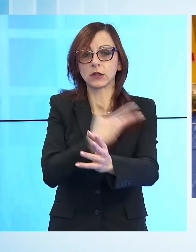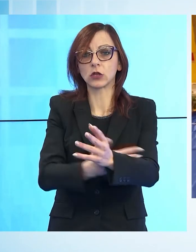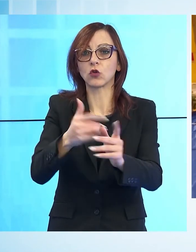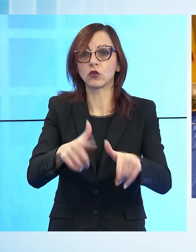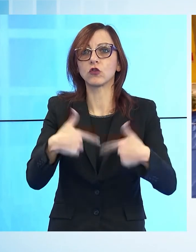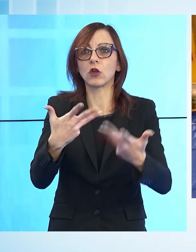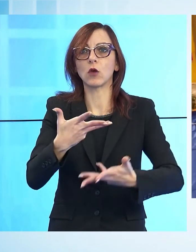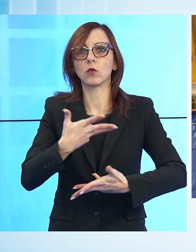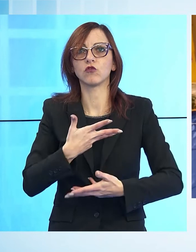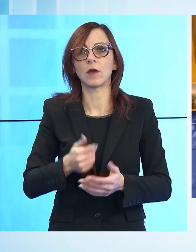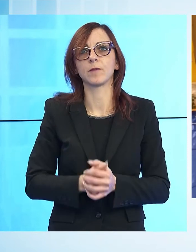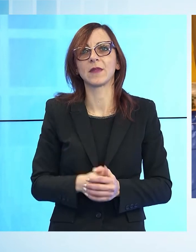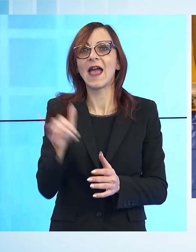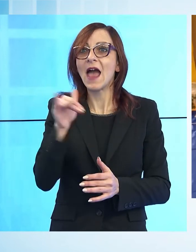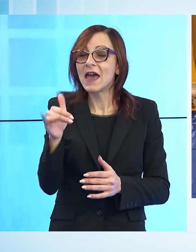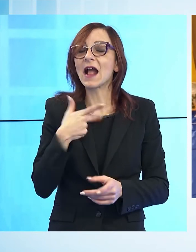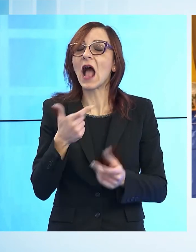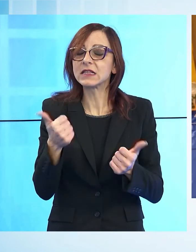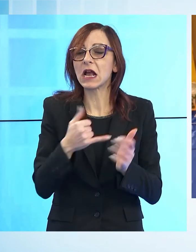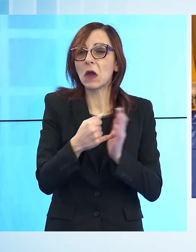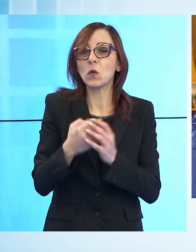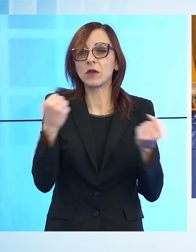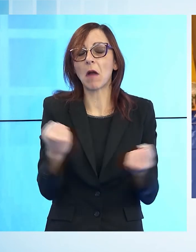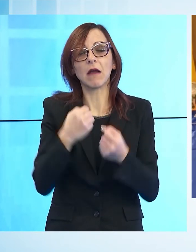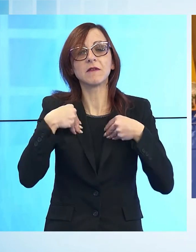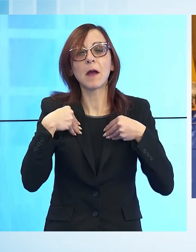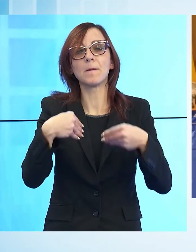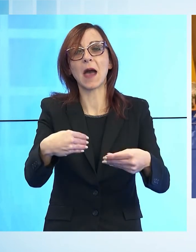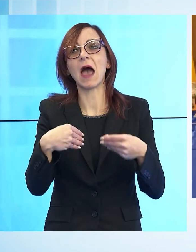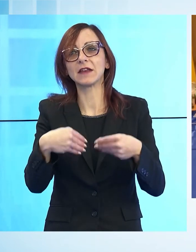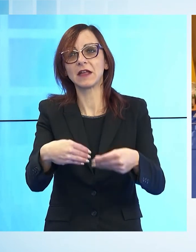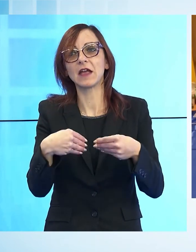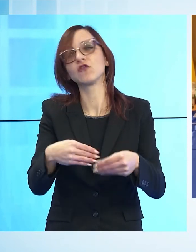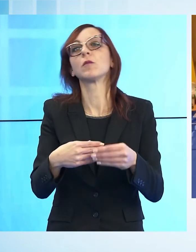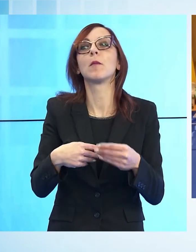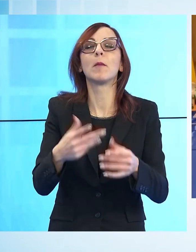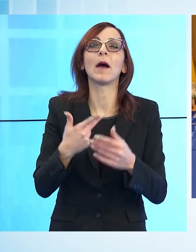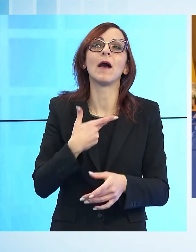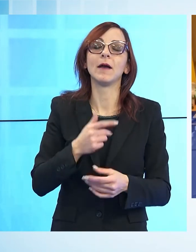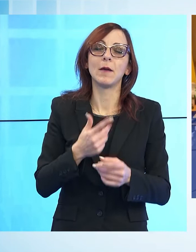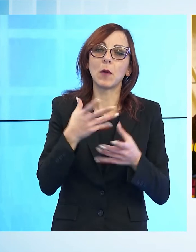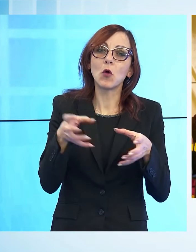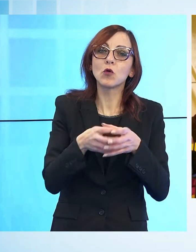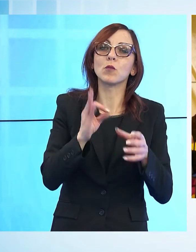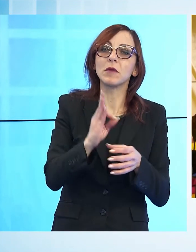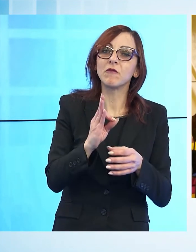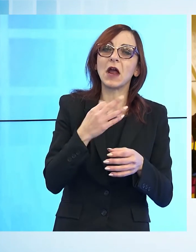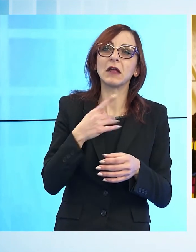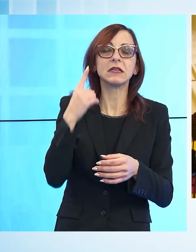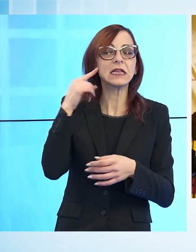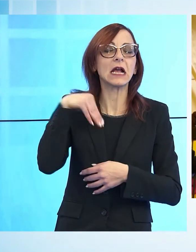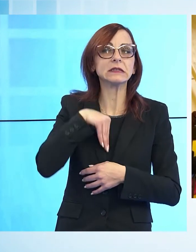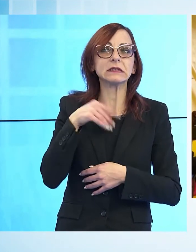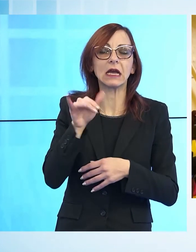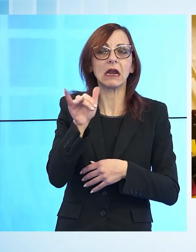Anche i ragazzi stanno rispondendo alle utili iniziative di sensibilizzazione che svolgono sul territorio i vari gruppi Fratres. Ma c'è ancora